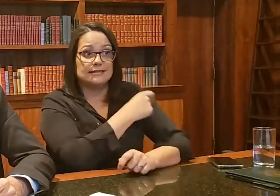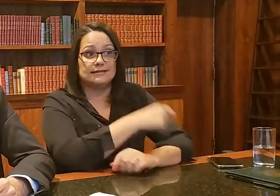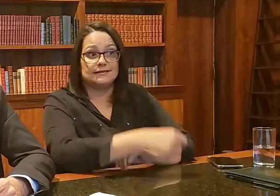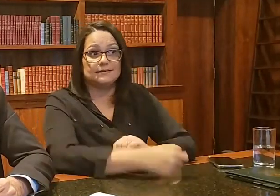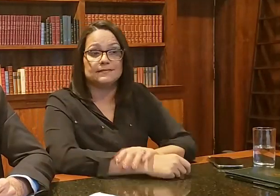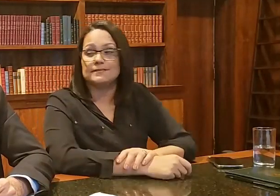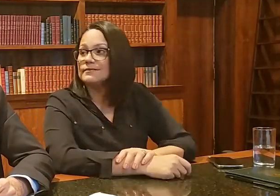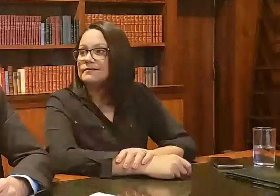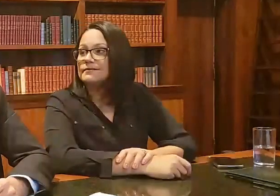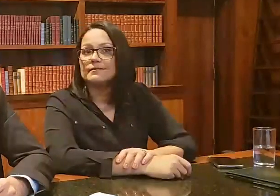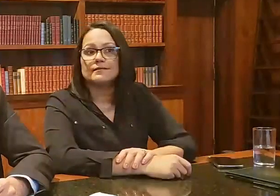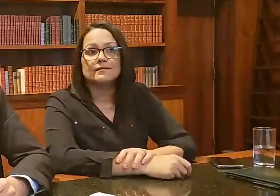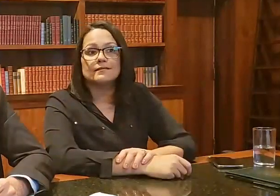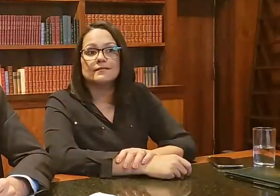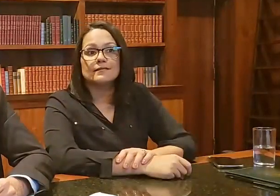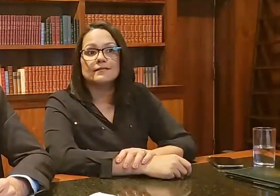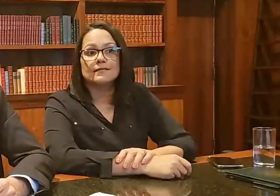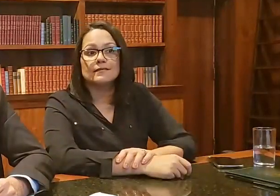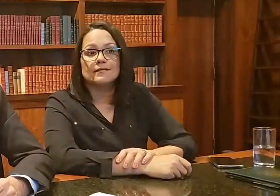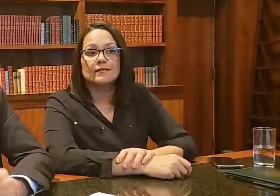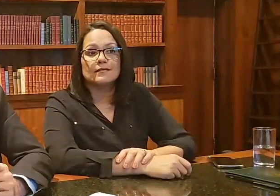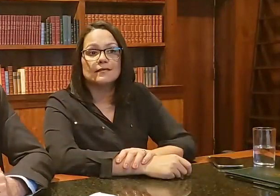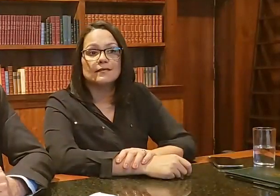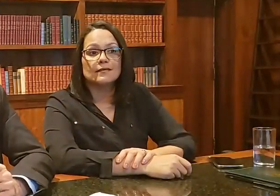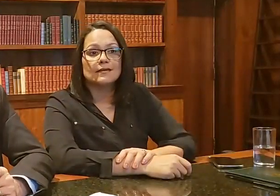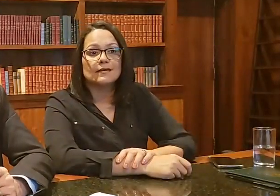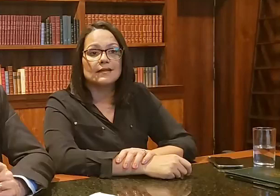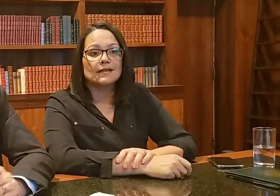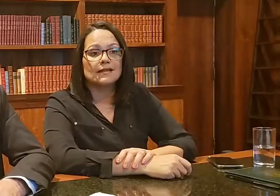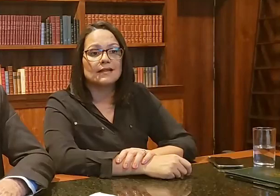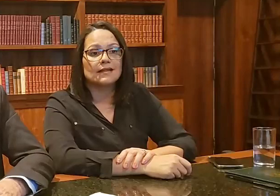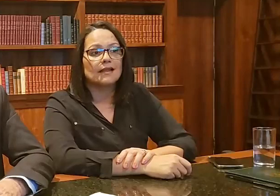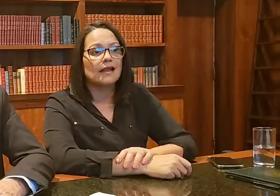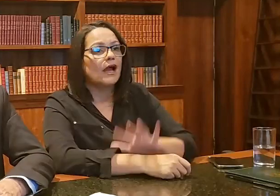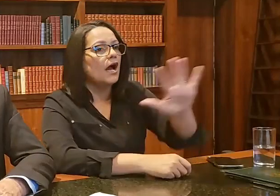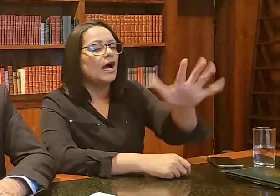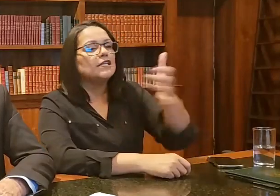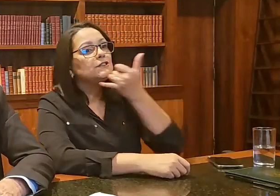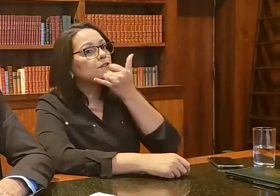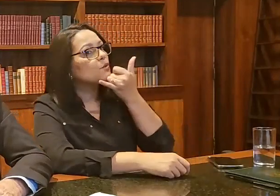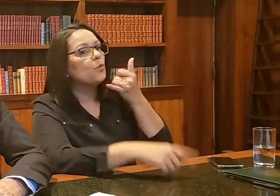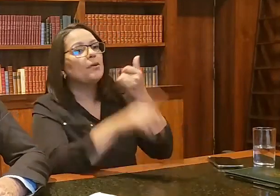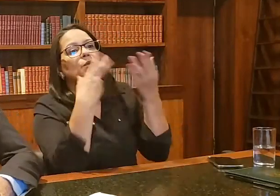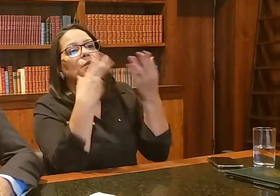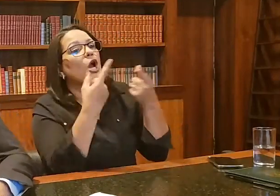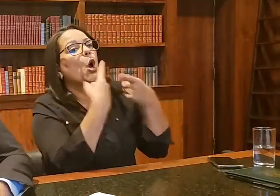Eu falei medidas contra a vacina? Vamos corrigir. Não é contra a vacina, é contra a Covid.